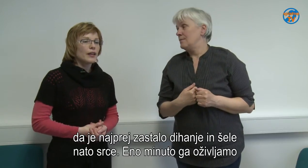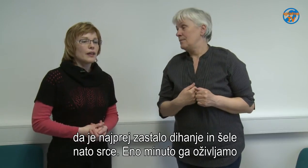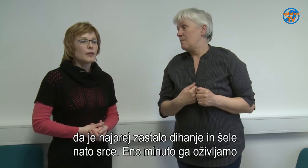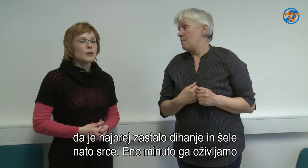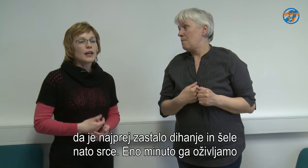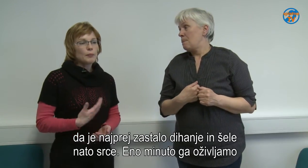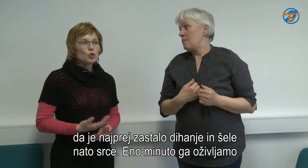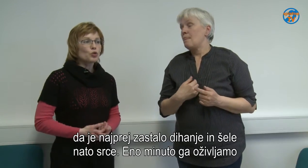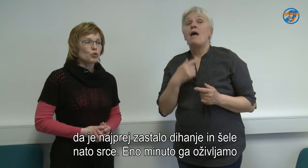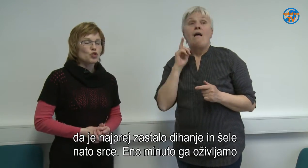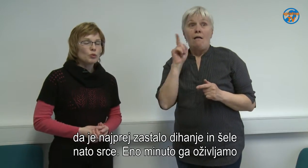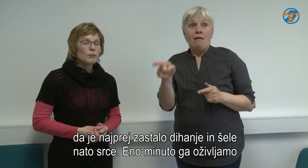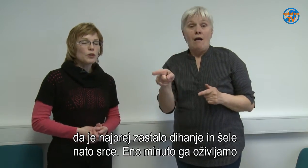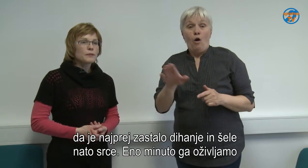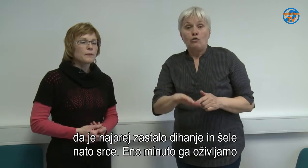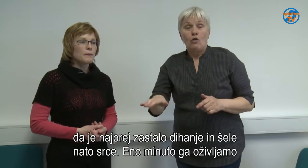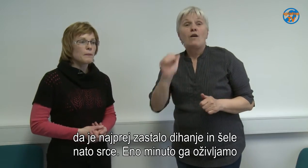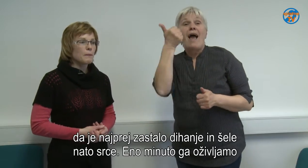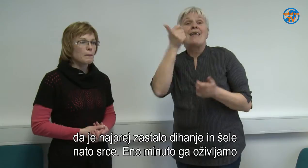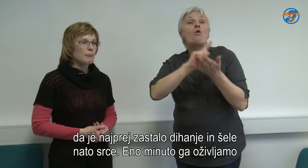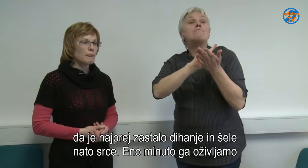ga minuto oživljamo